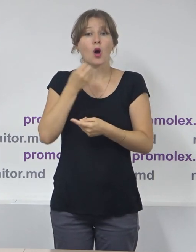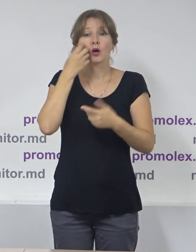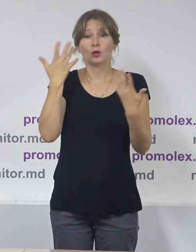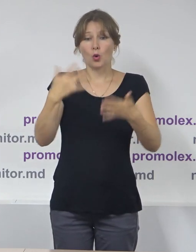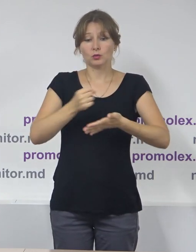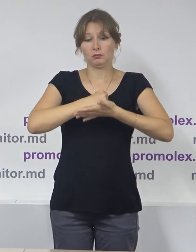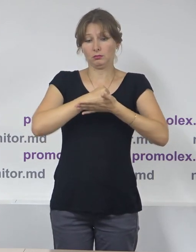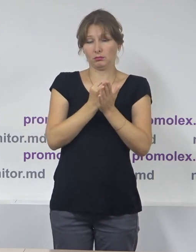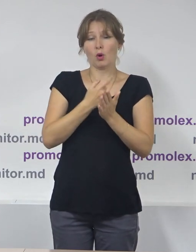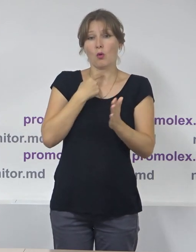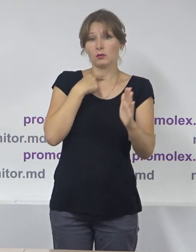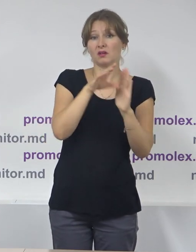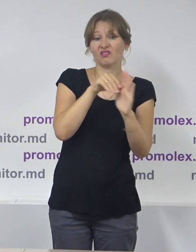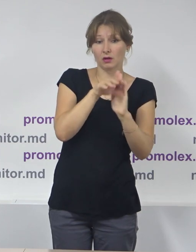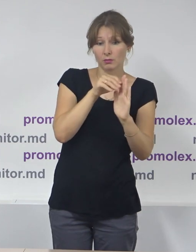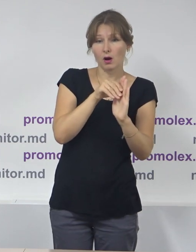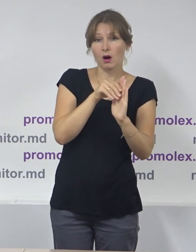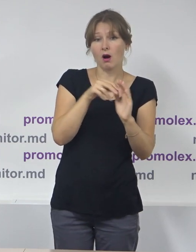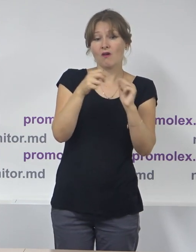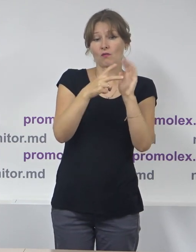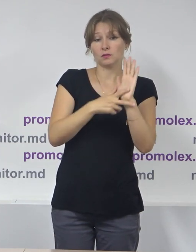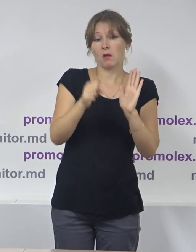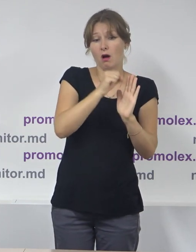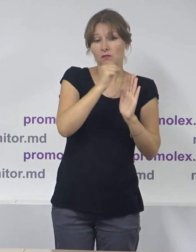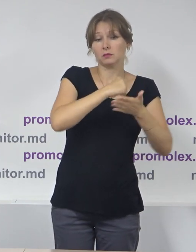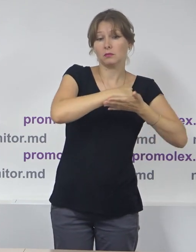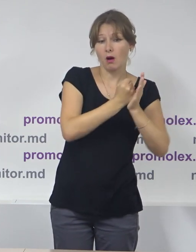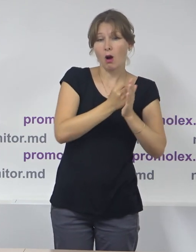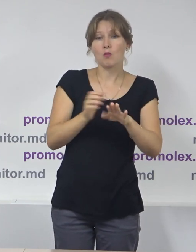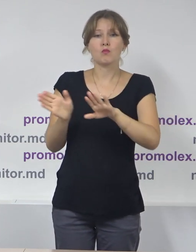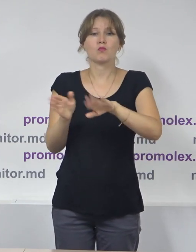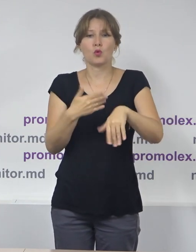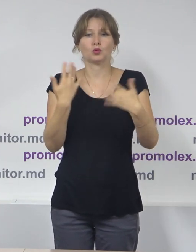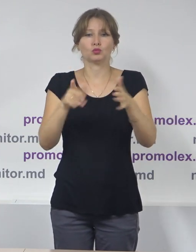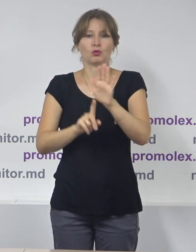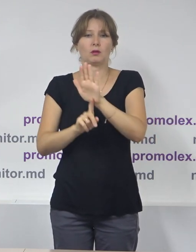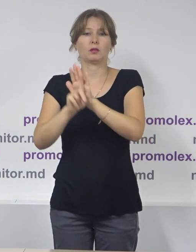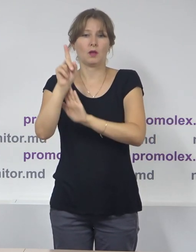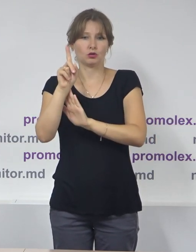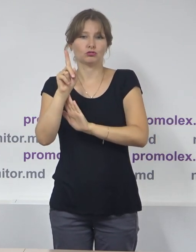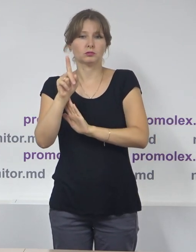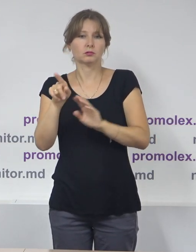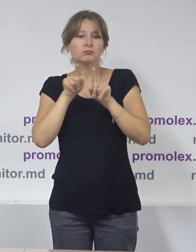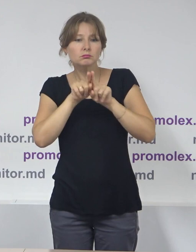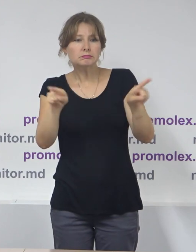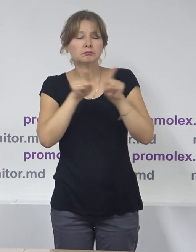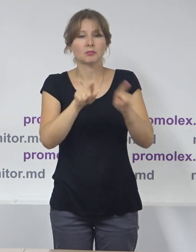alegerilor, modificări care au intrat în vigoare la 18 august, după ce a început chiar perioada electorală. În acest sens, la